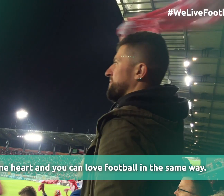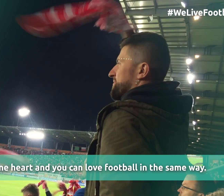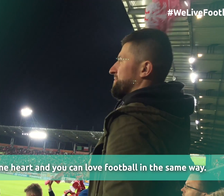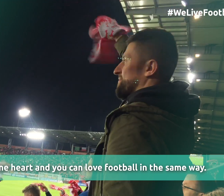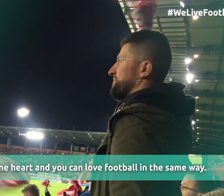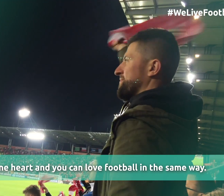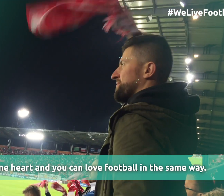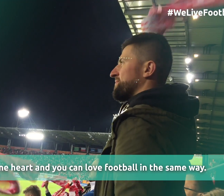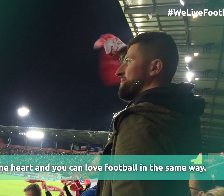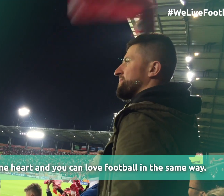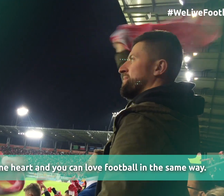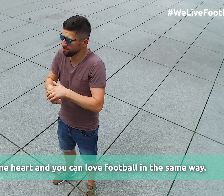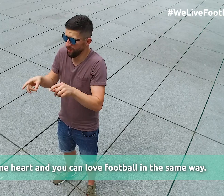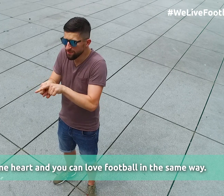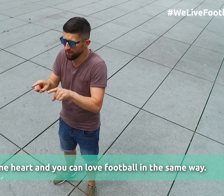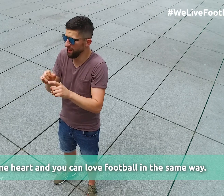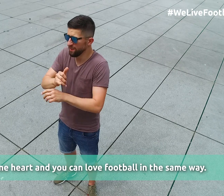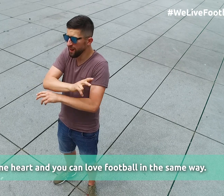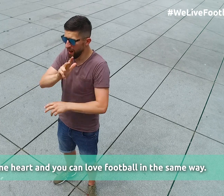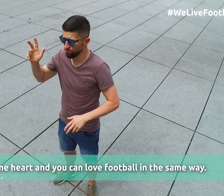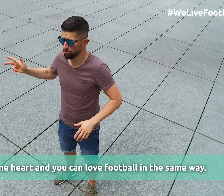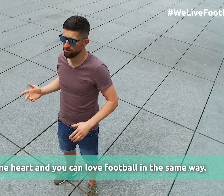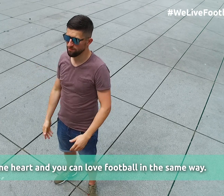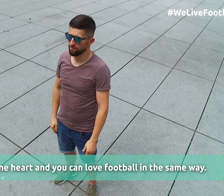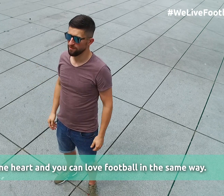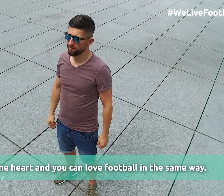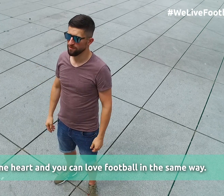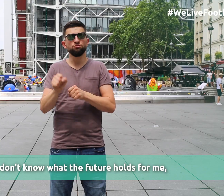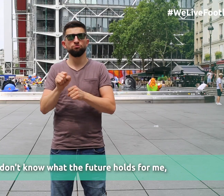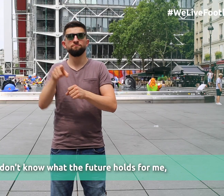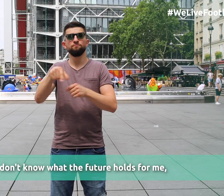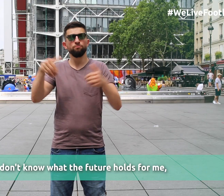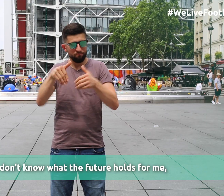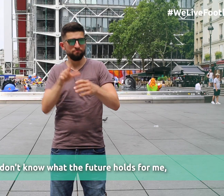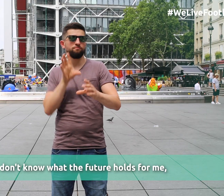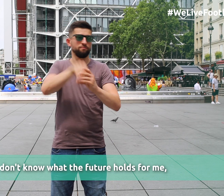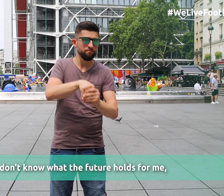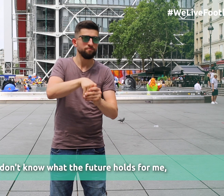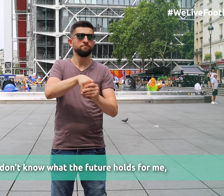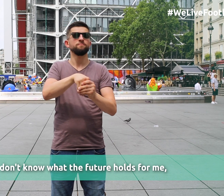I tak samo kocha piłkę nożną. Nie wiem, co będę robił w przyszłości.